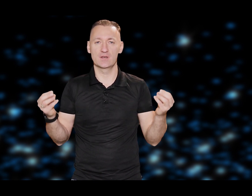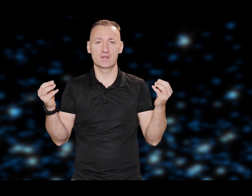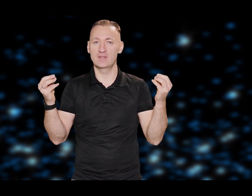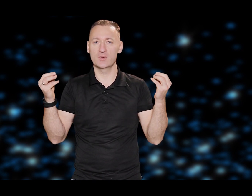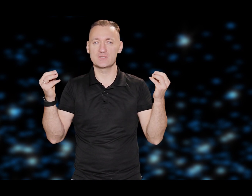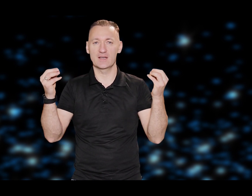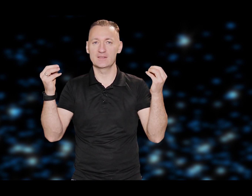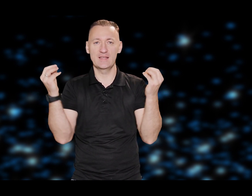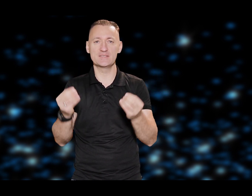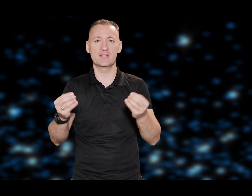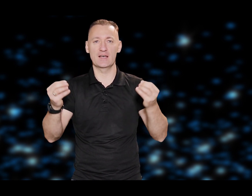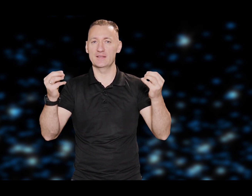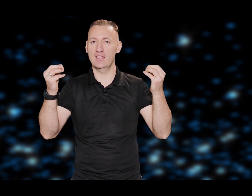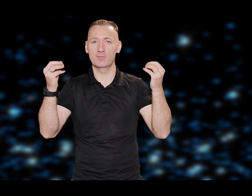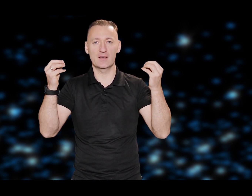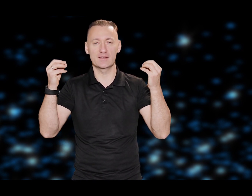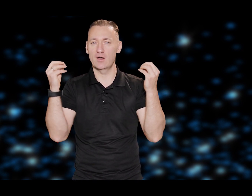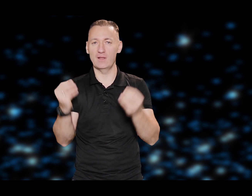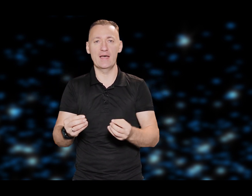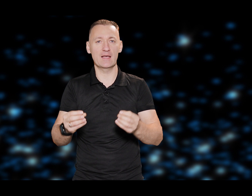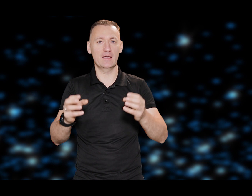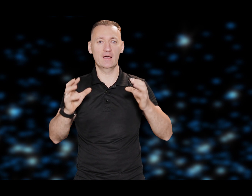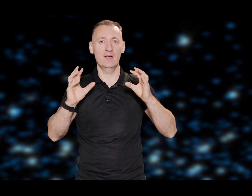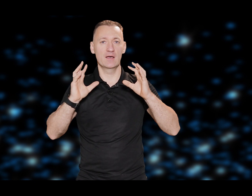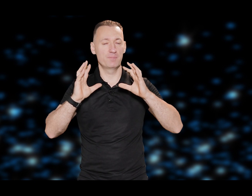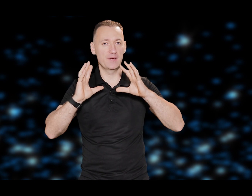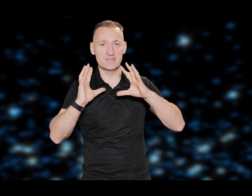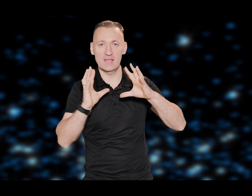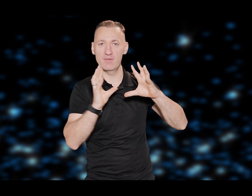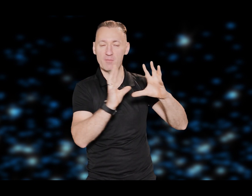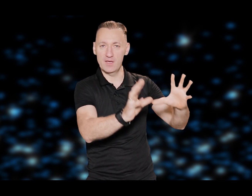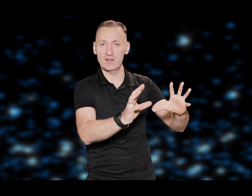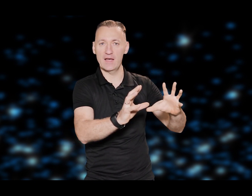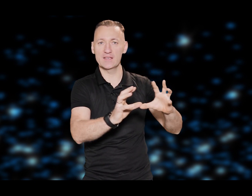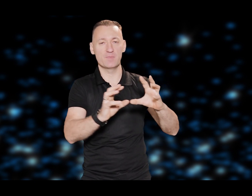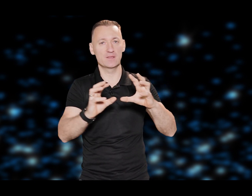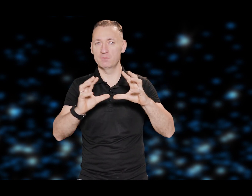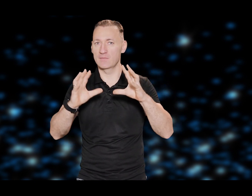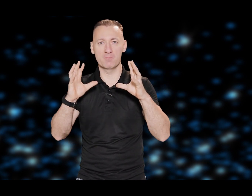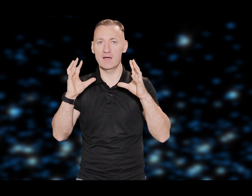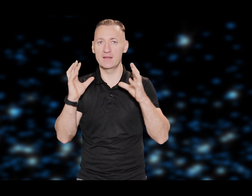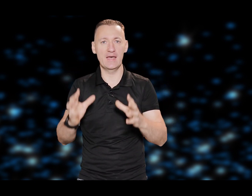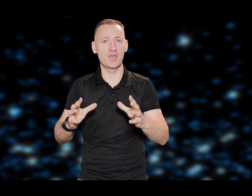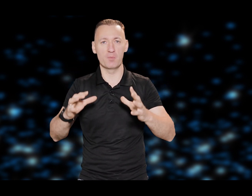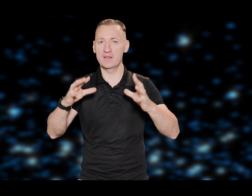Dievs tagad nedzird, kā Dievam tagad nav laika, kā pie citiem viņam ir laiks, bet gar mani nē, jo man